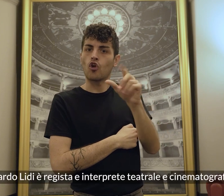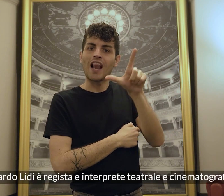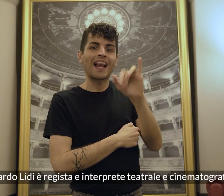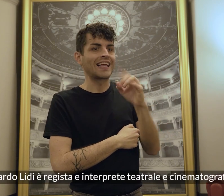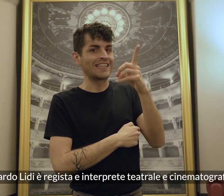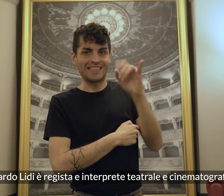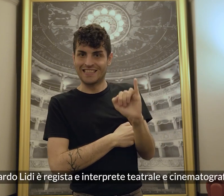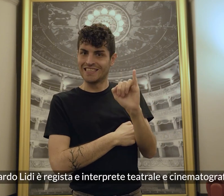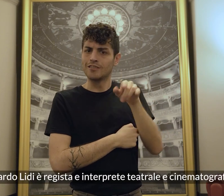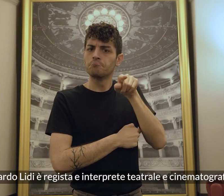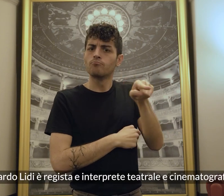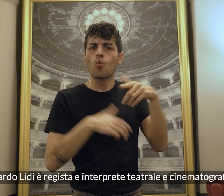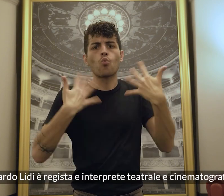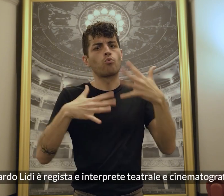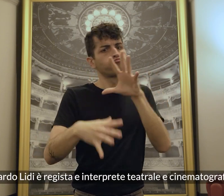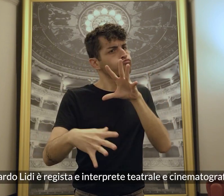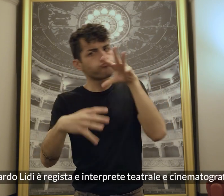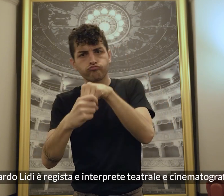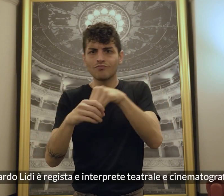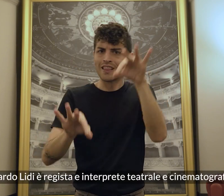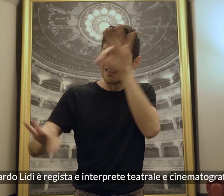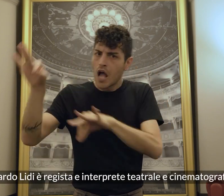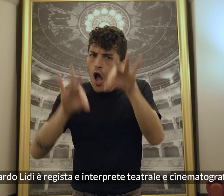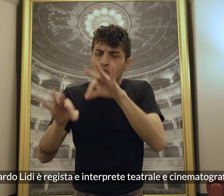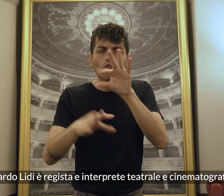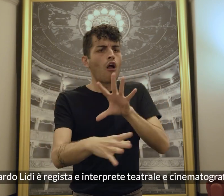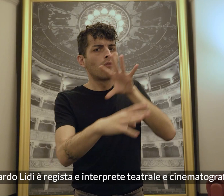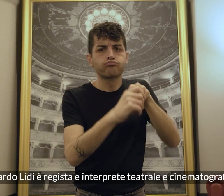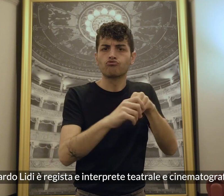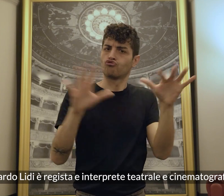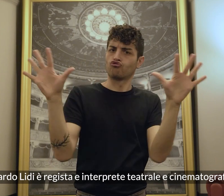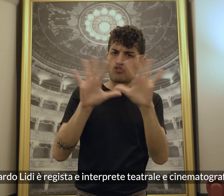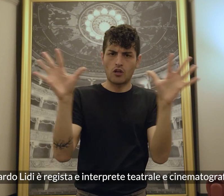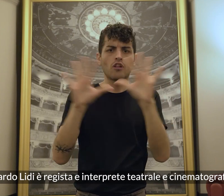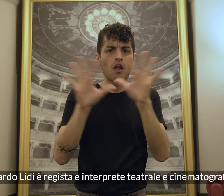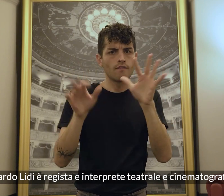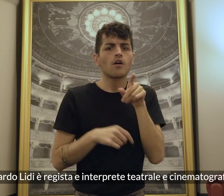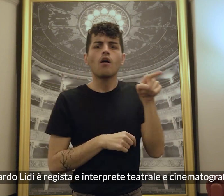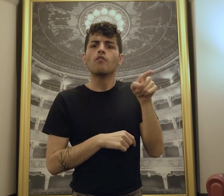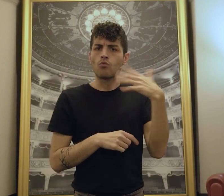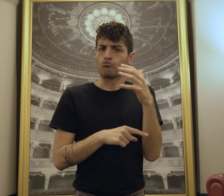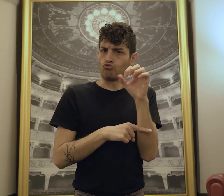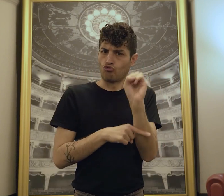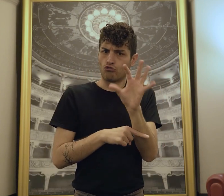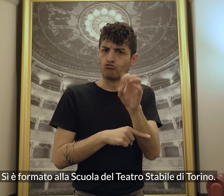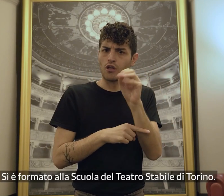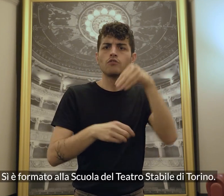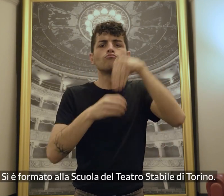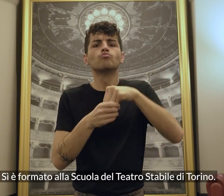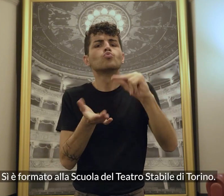Leonardo Lidi è regista e interprete teatrale e cinematografico. Si è formato